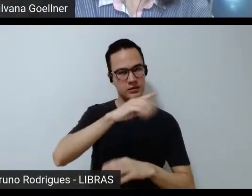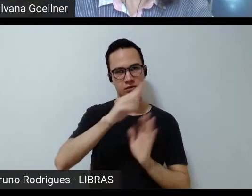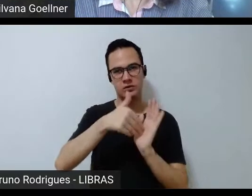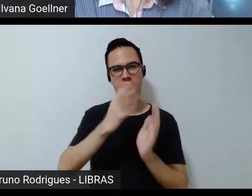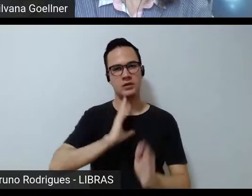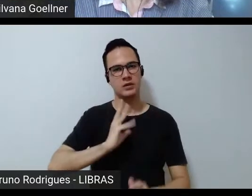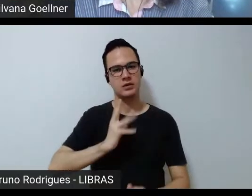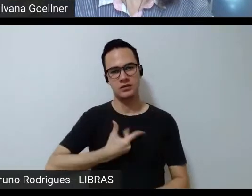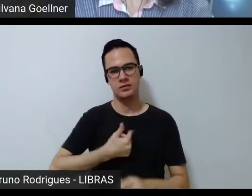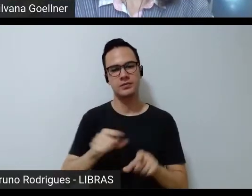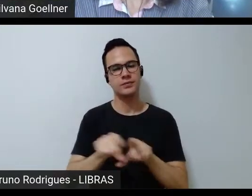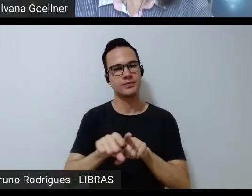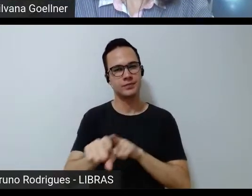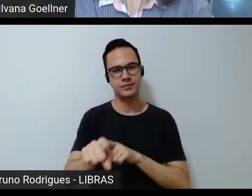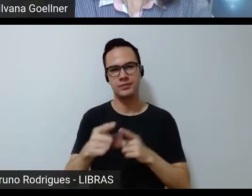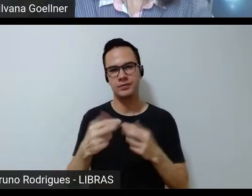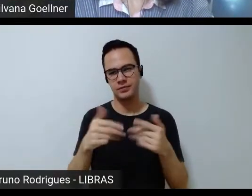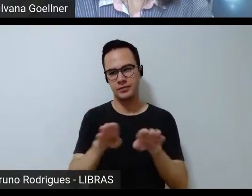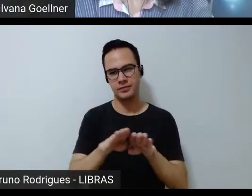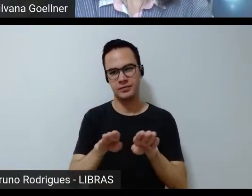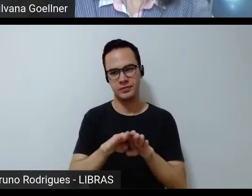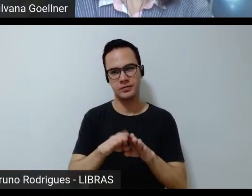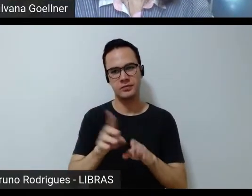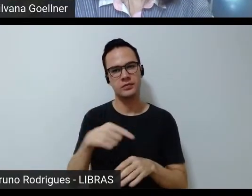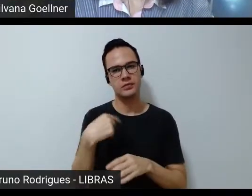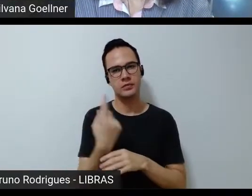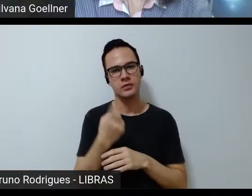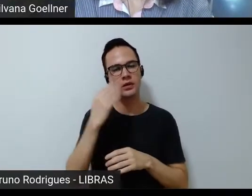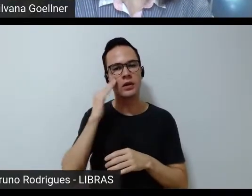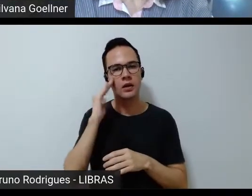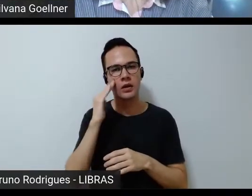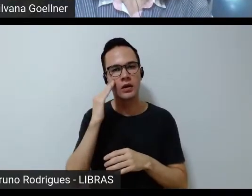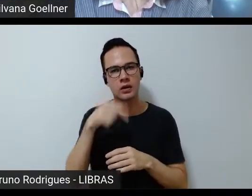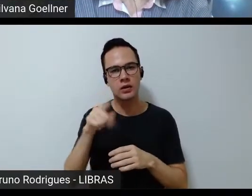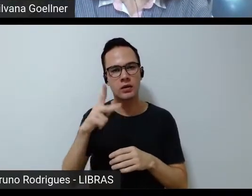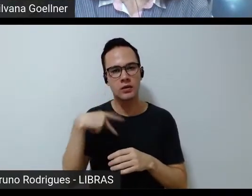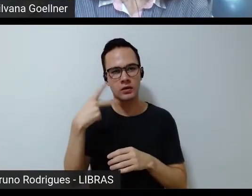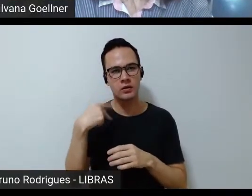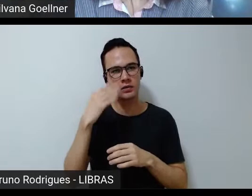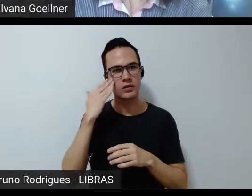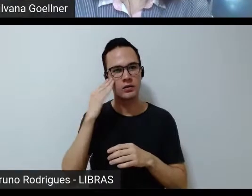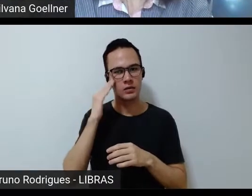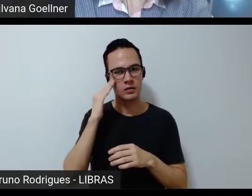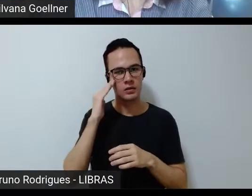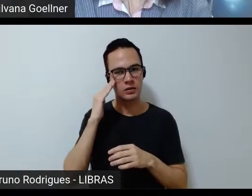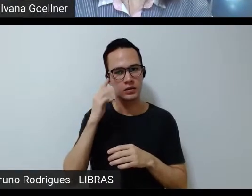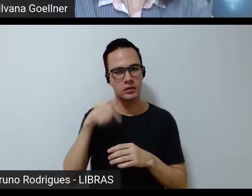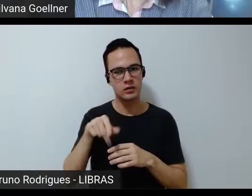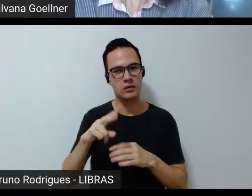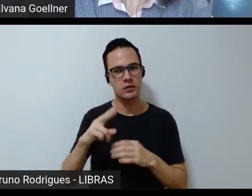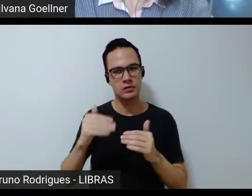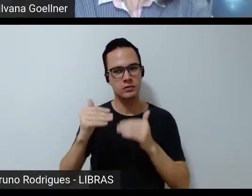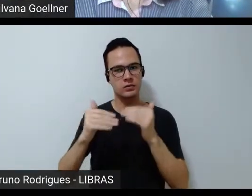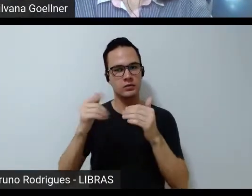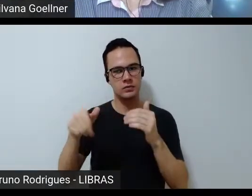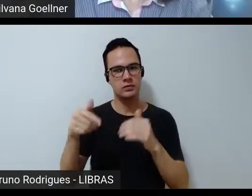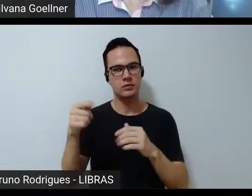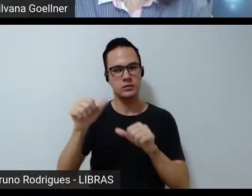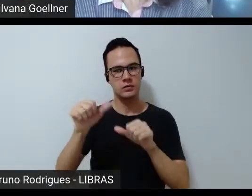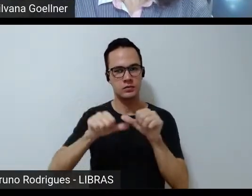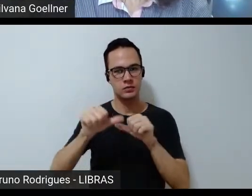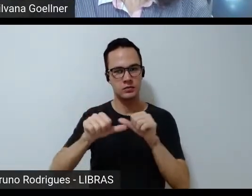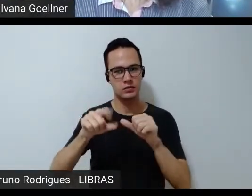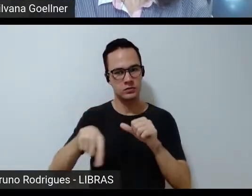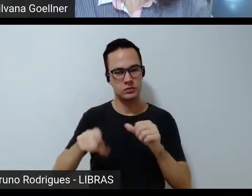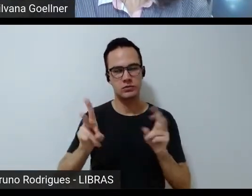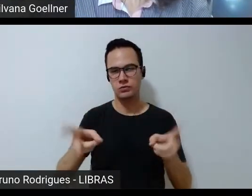estão também nessa mesma condição ou a gente se entende como agente político e tem consciência para ir levantando bandeiras e mudar essa história então